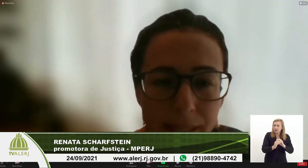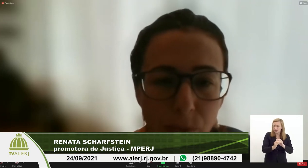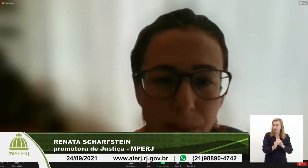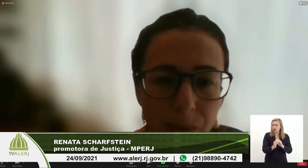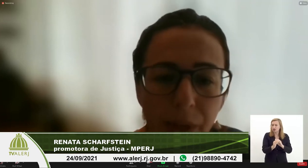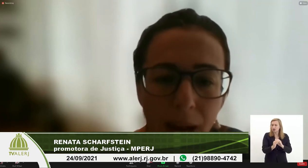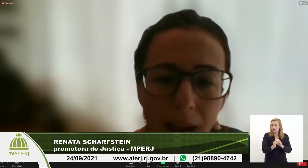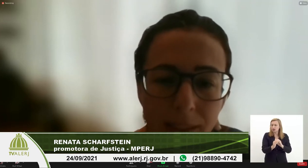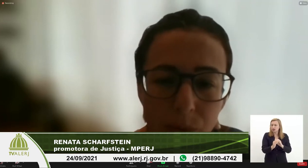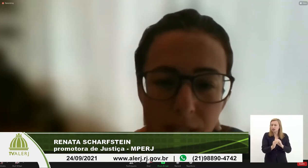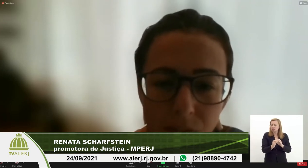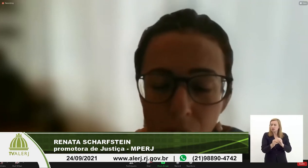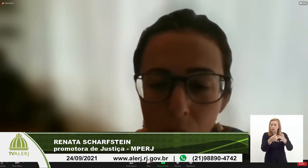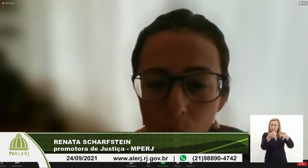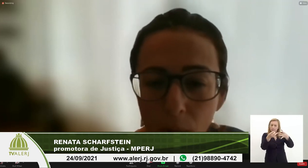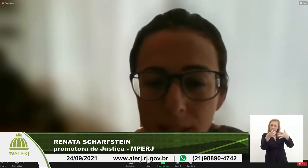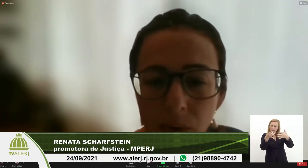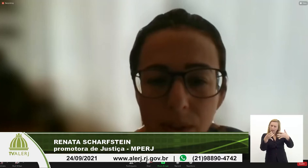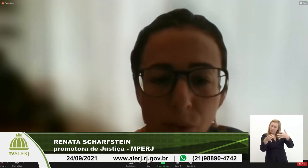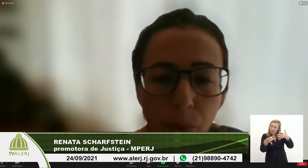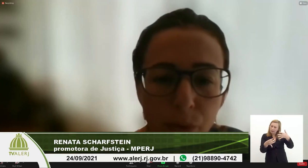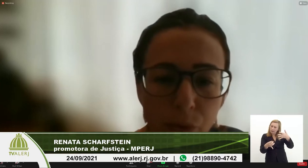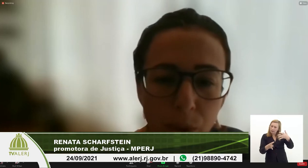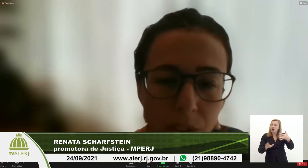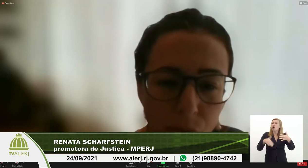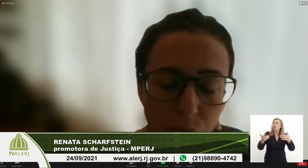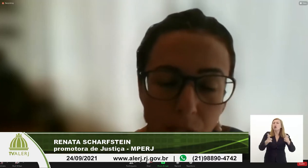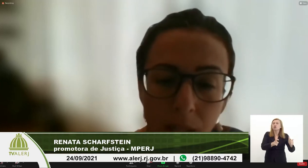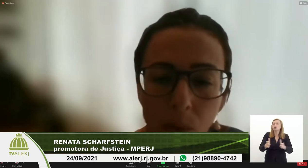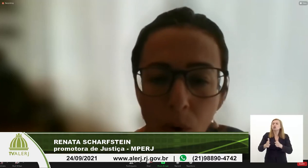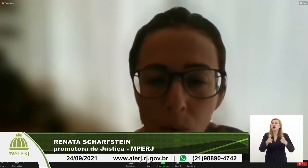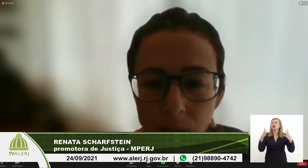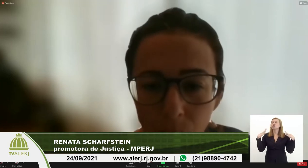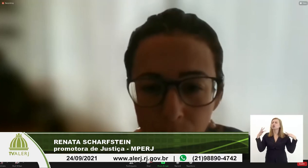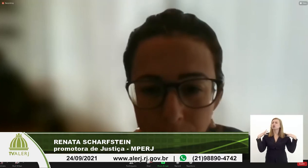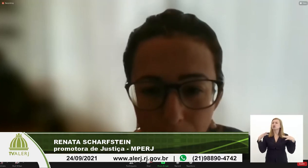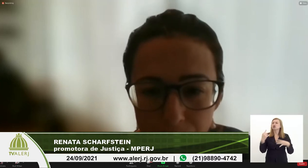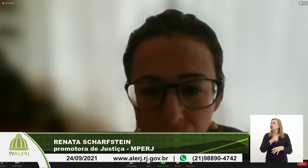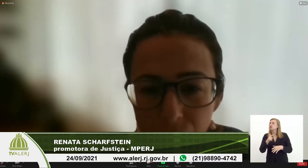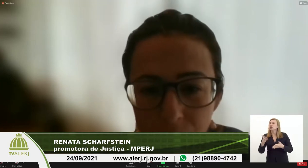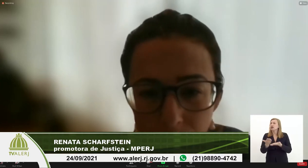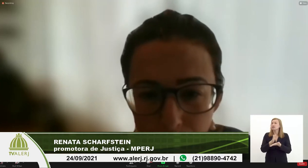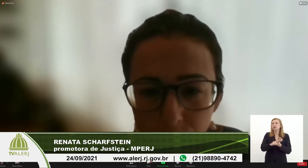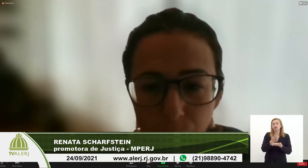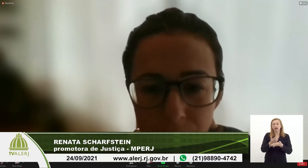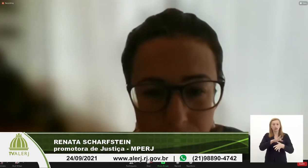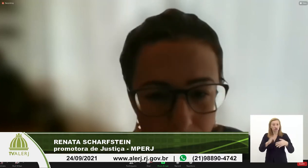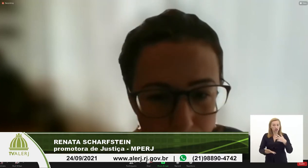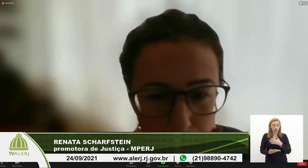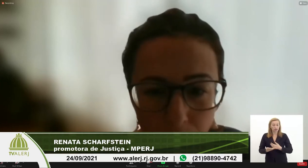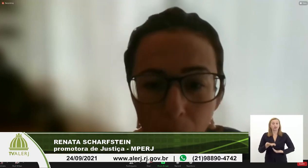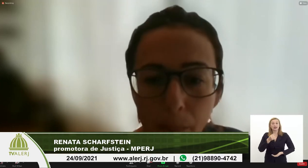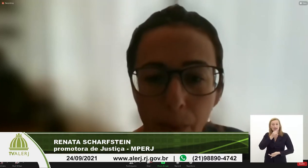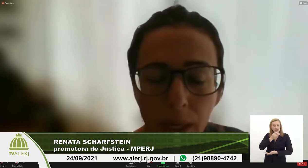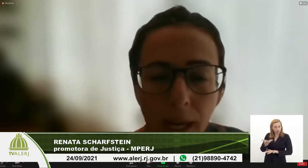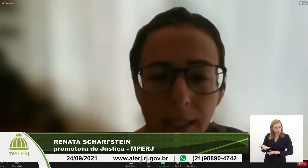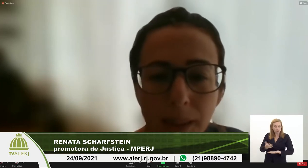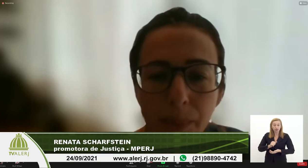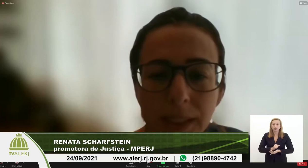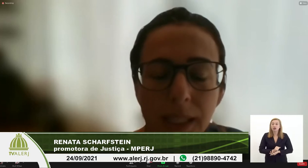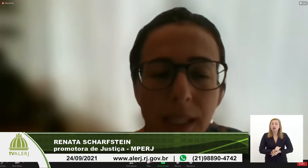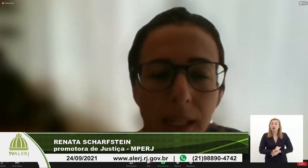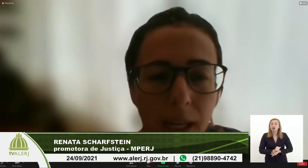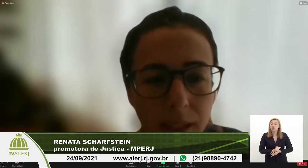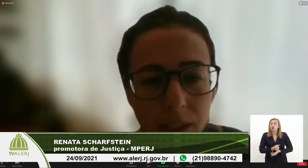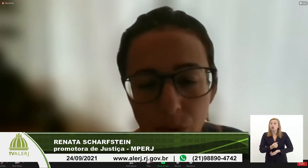de maneira bem especificada ou seja quais são esses pontos turísticos que não contam com intérprete de Libras por exemplo porque